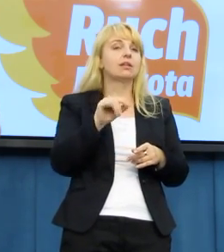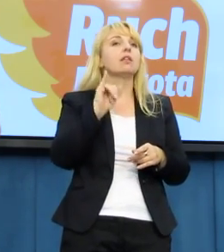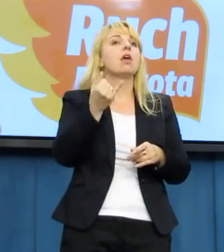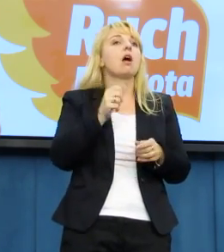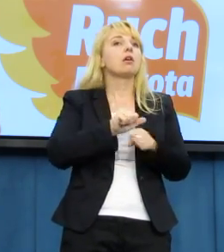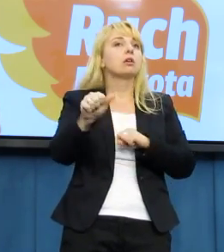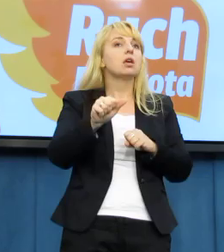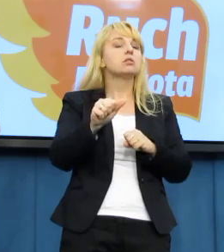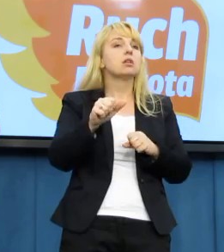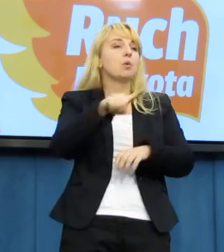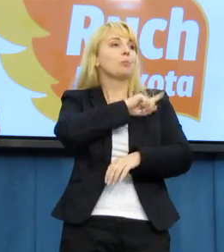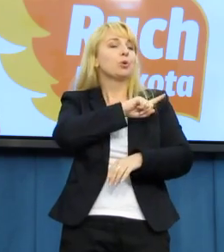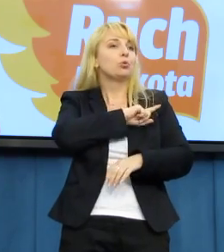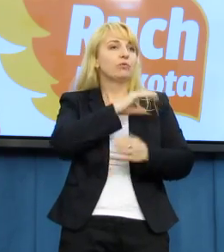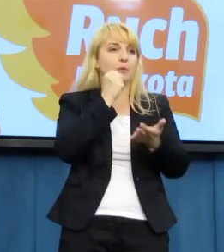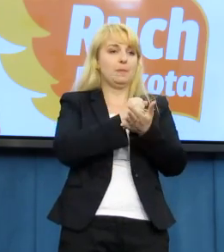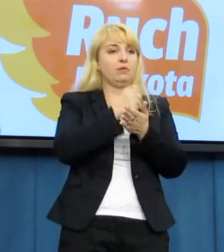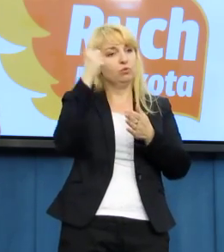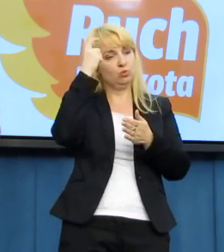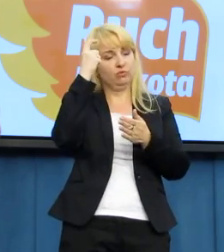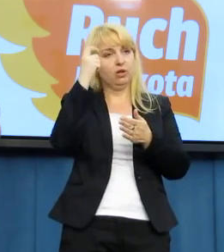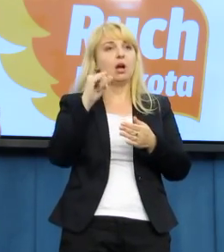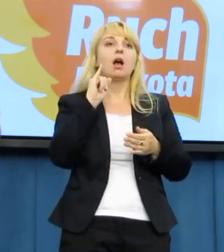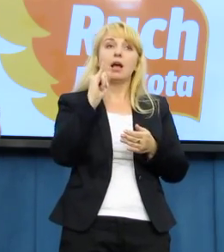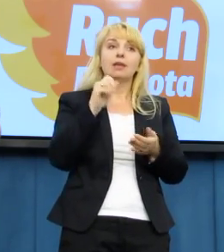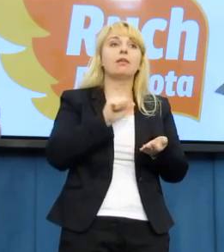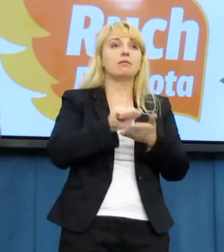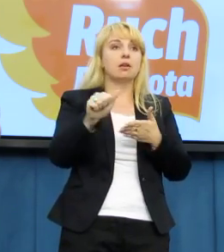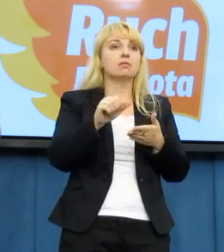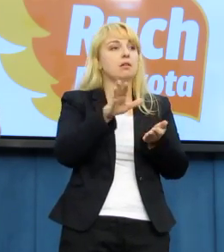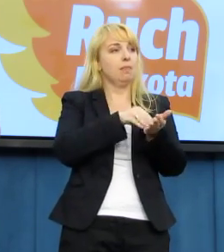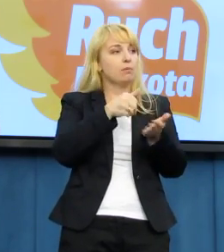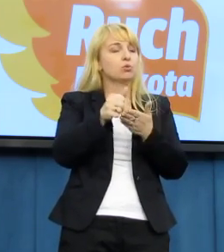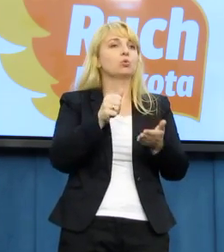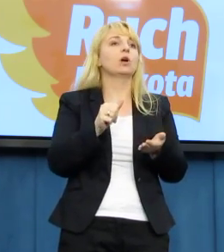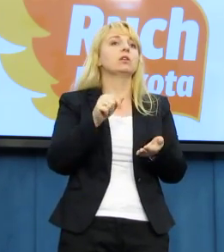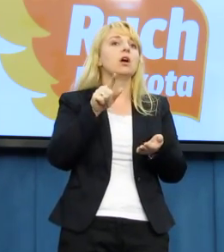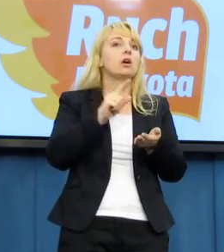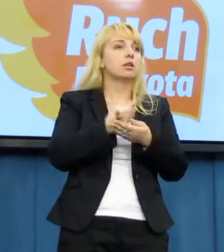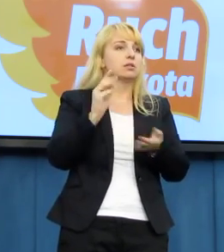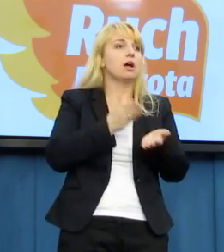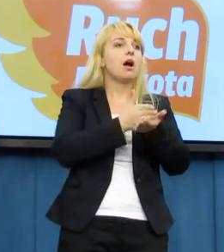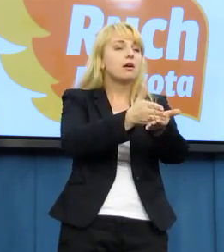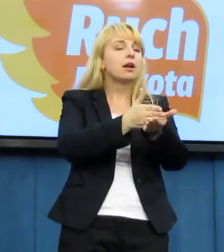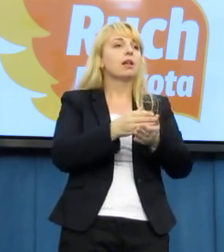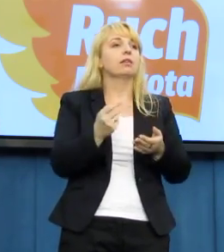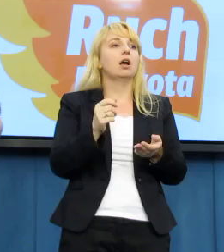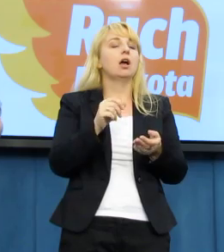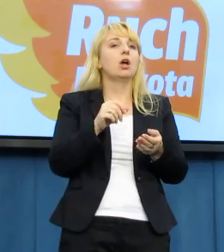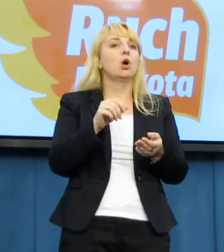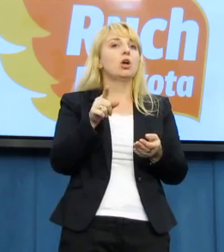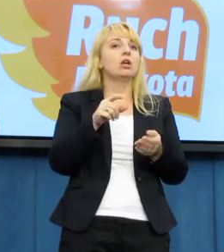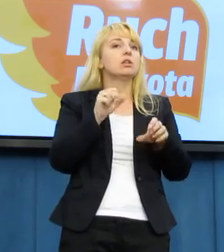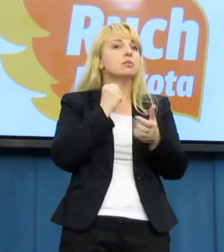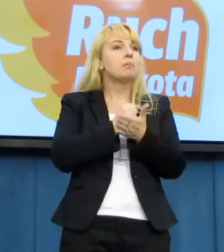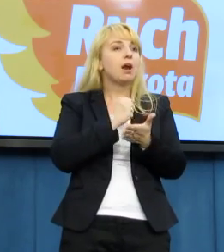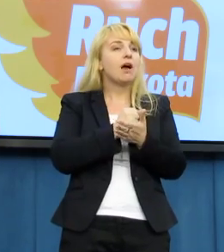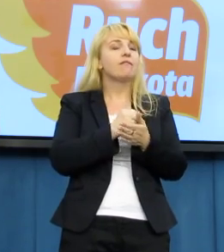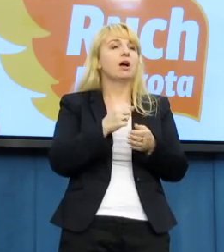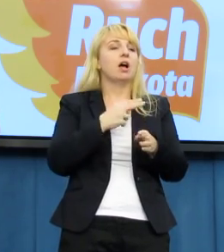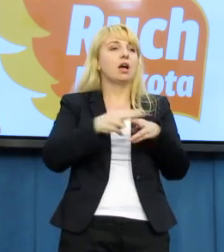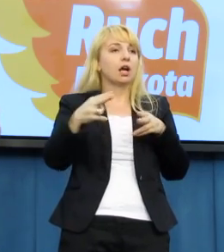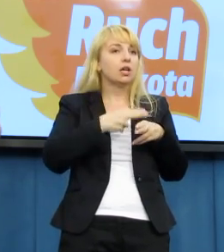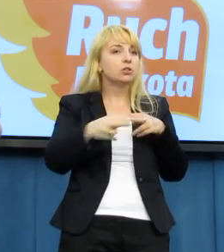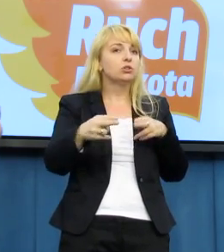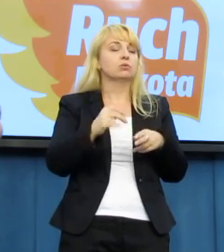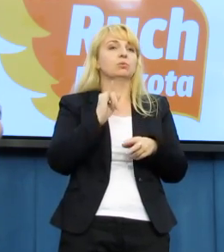i wśród tych rekomendacji znalazły się m.in. rekomendacje dotyczące przypadków rasizmu,